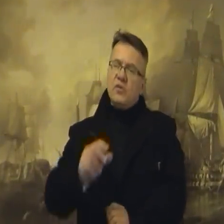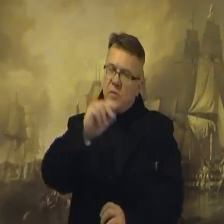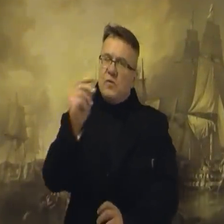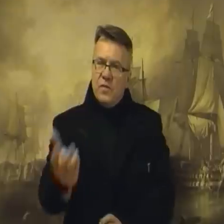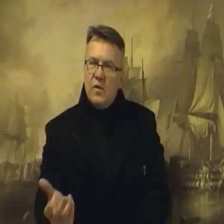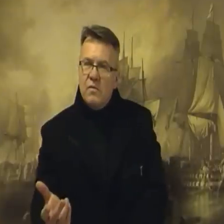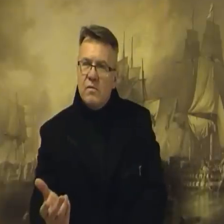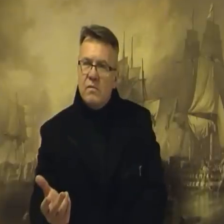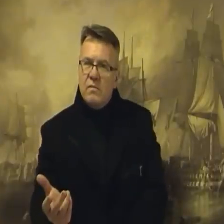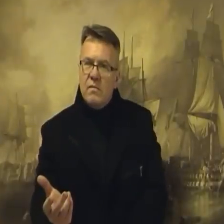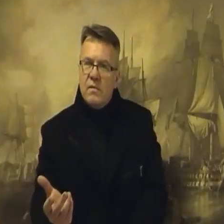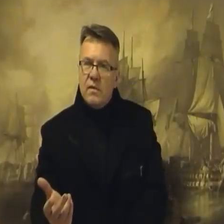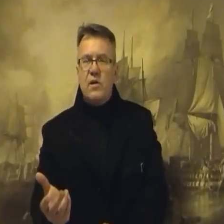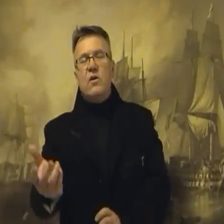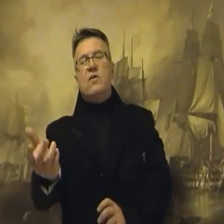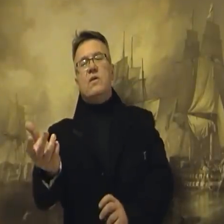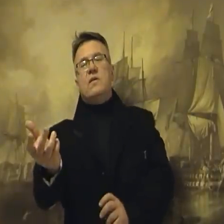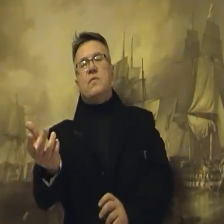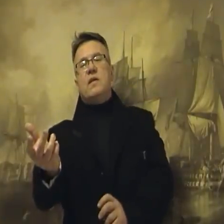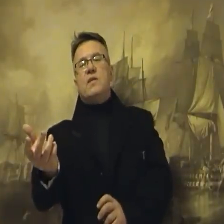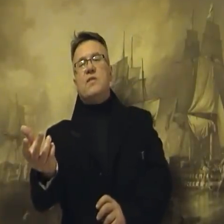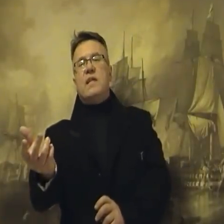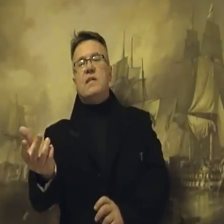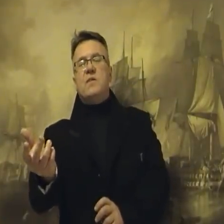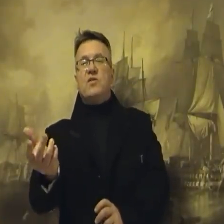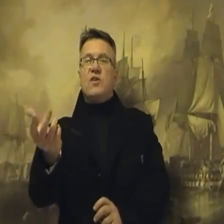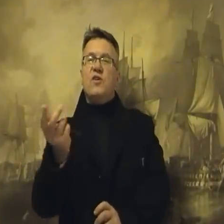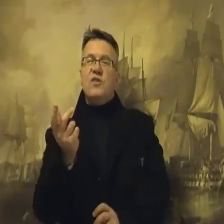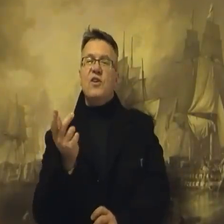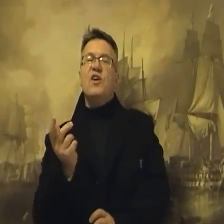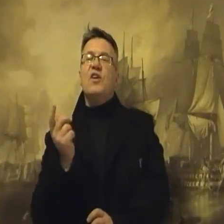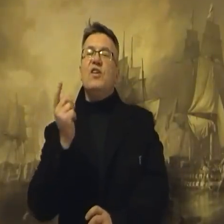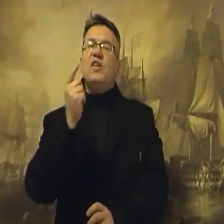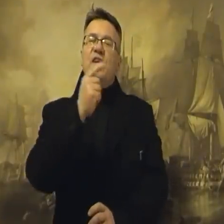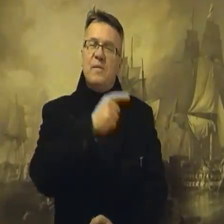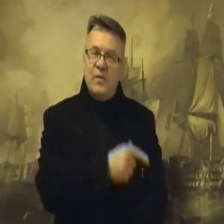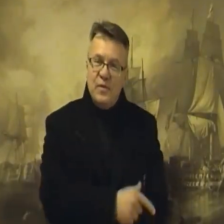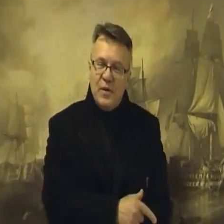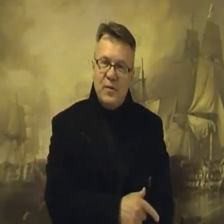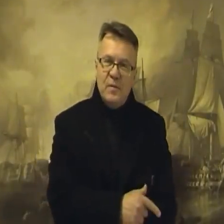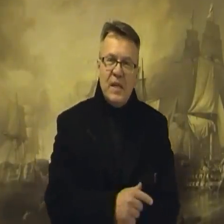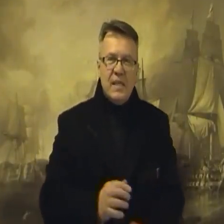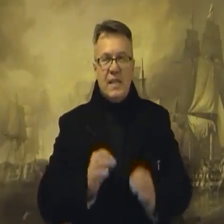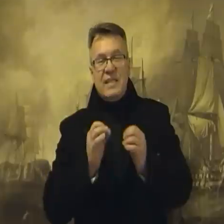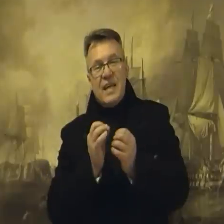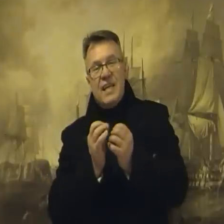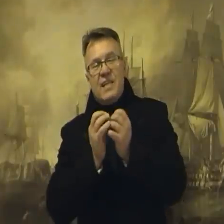oni mówią, tylko polega to na tym, czego oni nie mówią. I teraz tak, jak